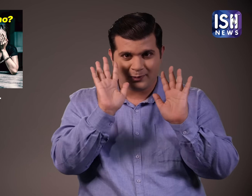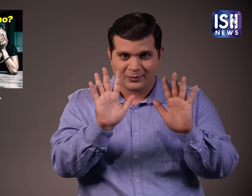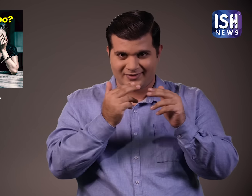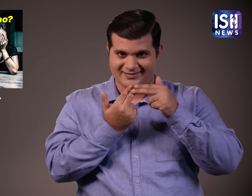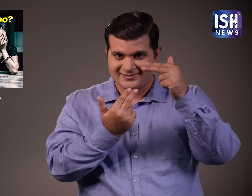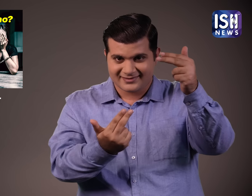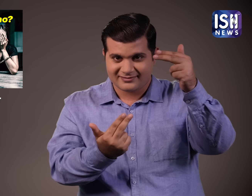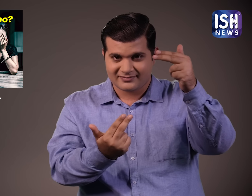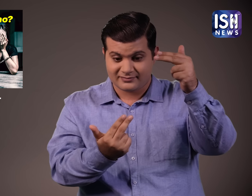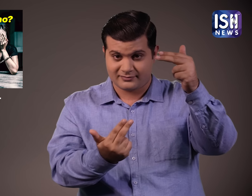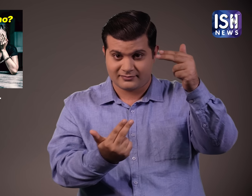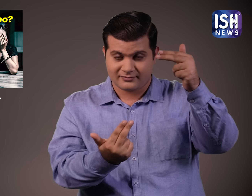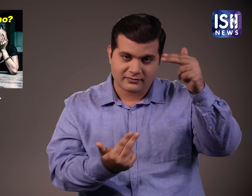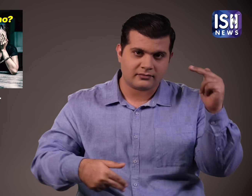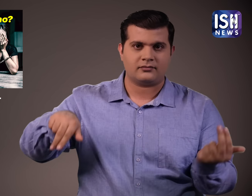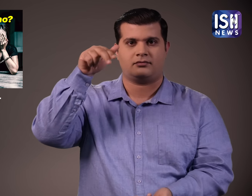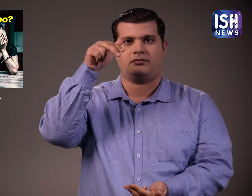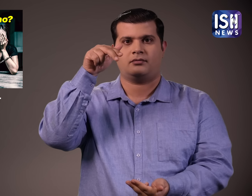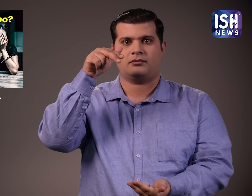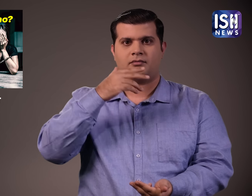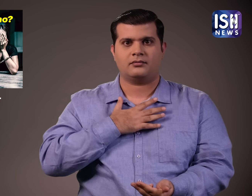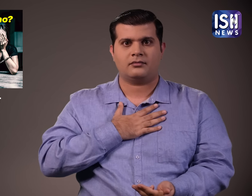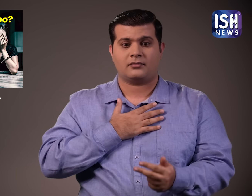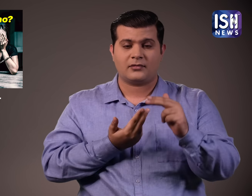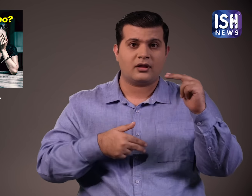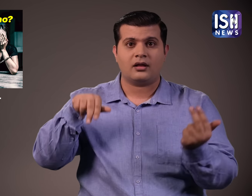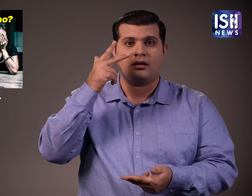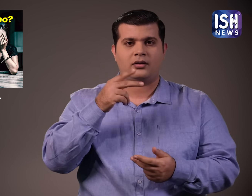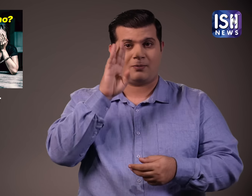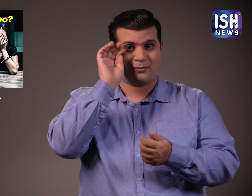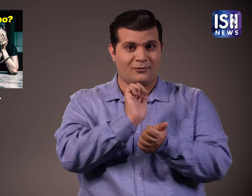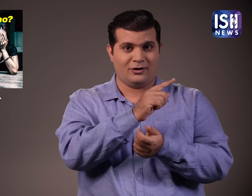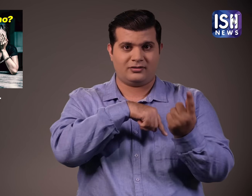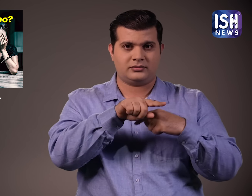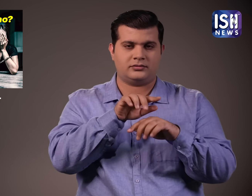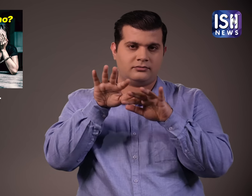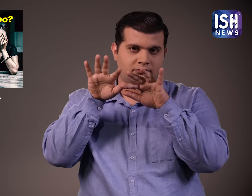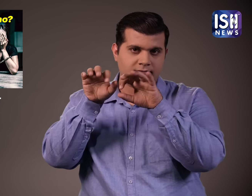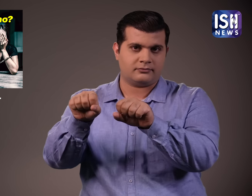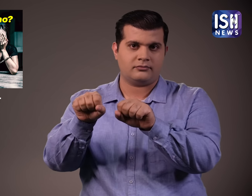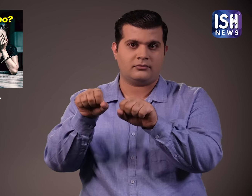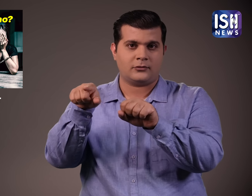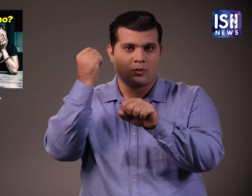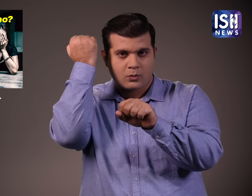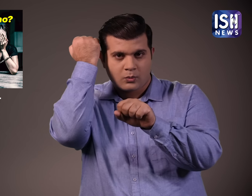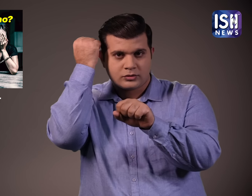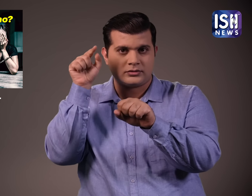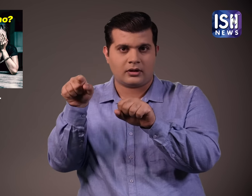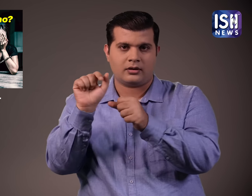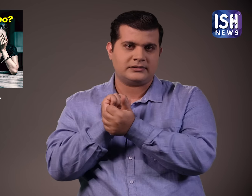याद है अब ये कहानी में बहुत बड़ा मोड आ गया है पुलिस ने अब रुकसाना को गिरफतार